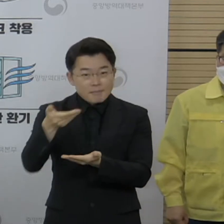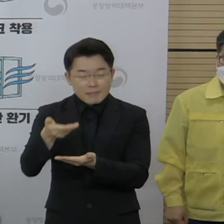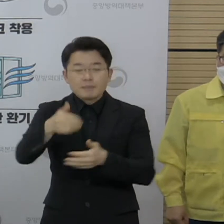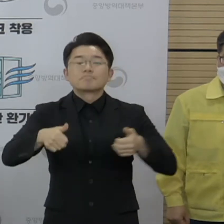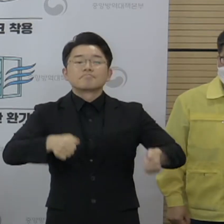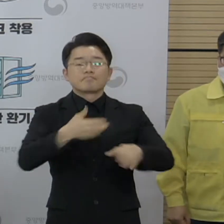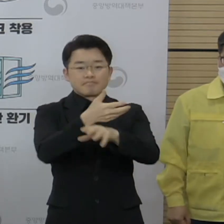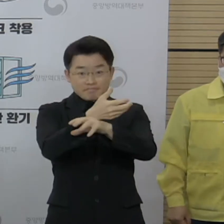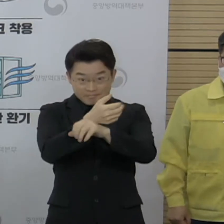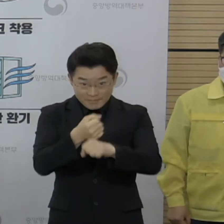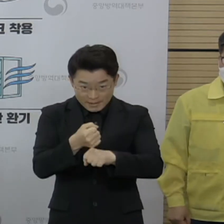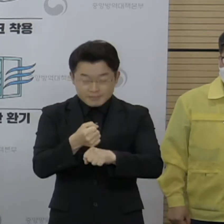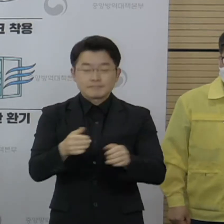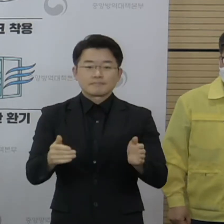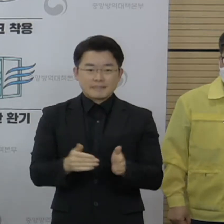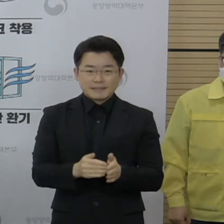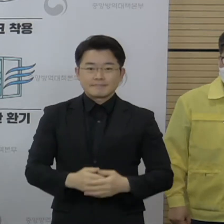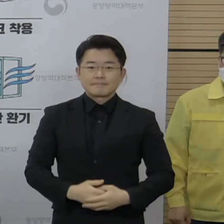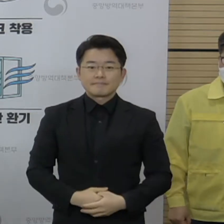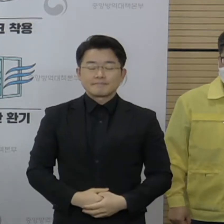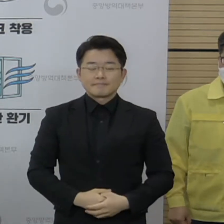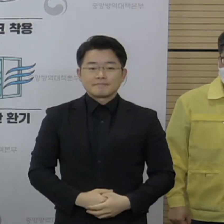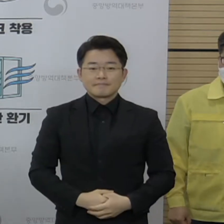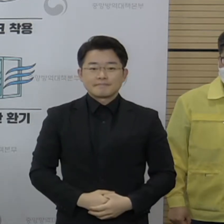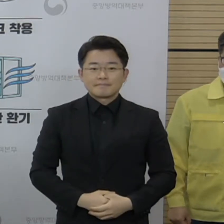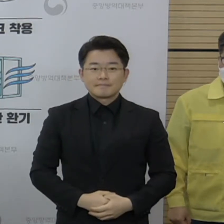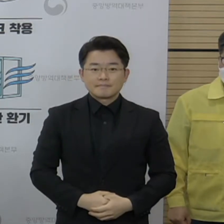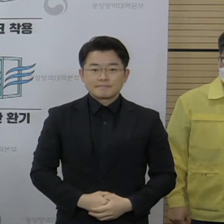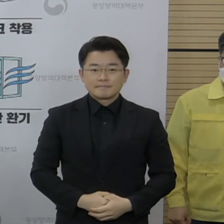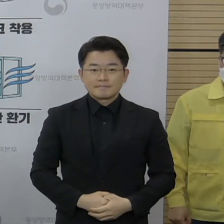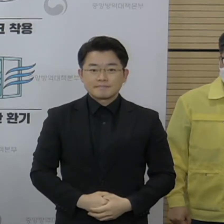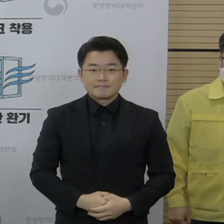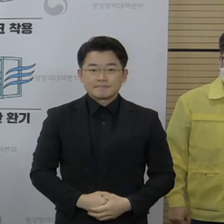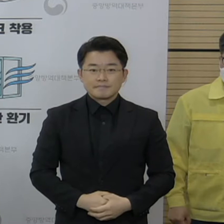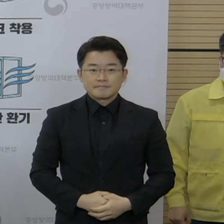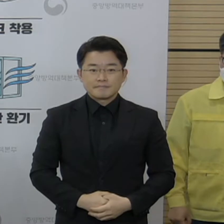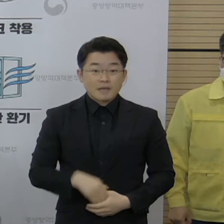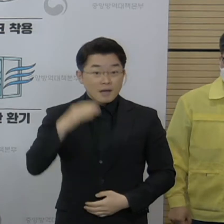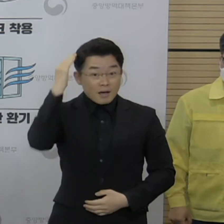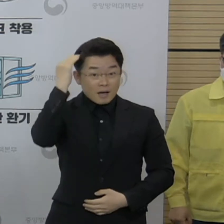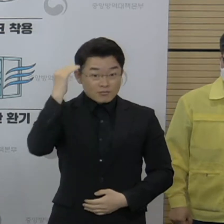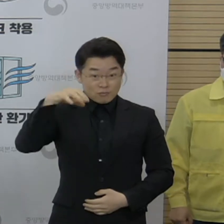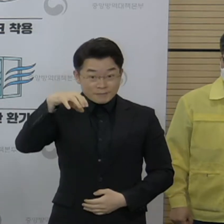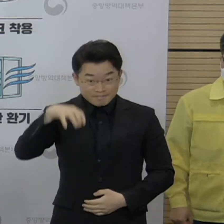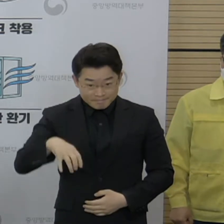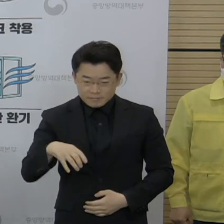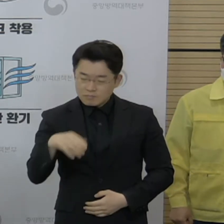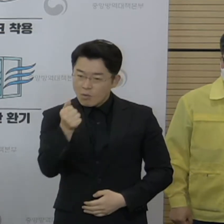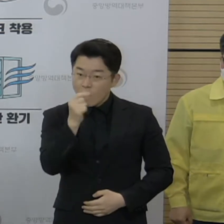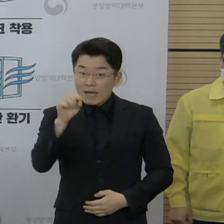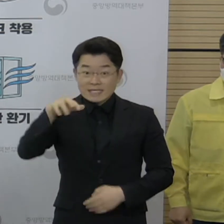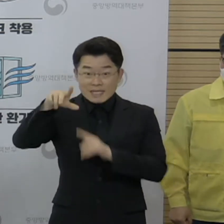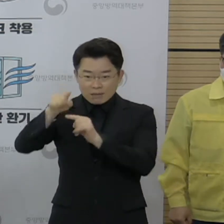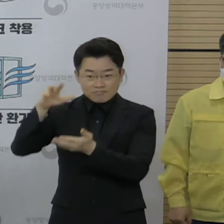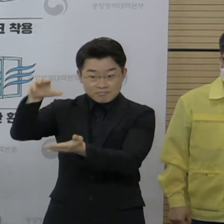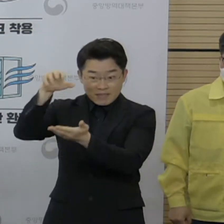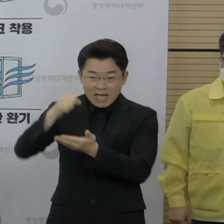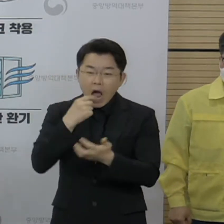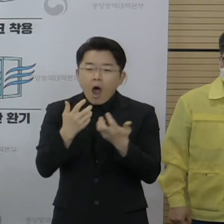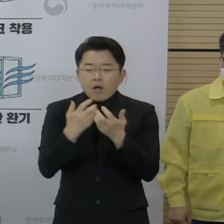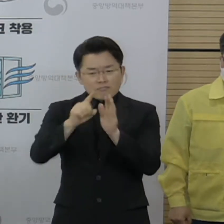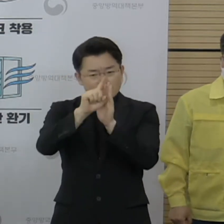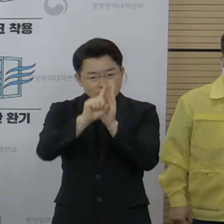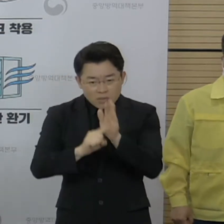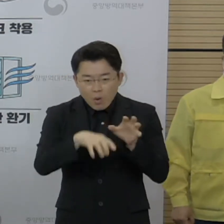협약을 오늘자로 체결하였습니다. 우리나라는 화이자 백신을 유통할 수 있는 콜드체인은 물론